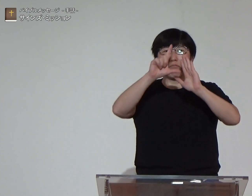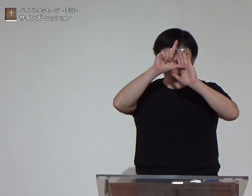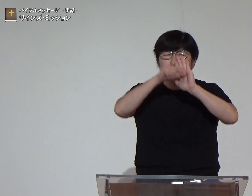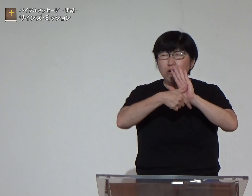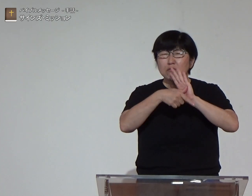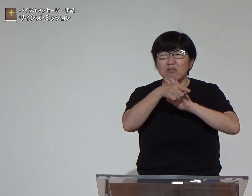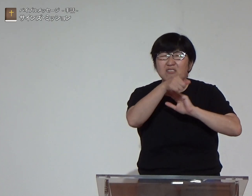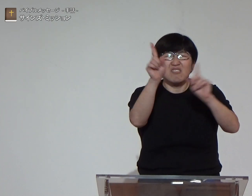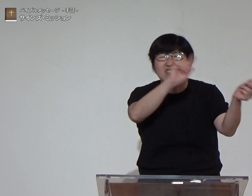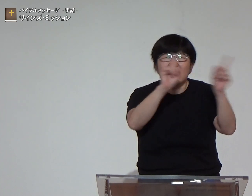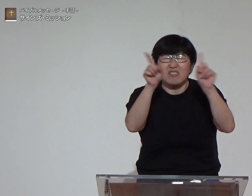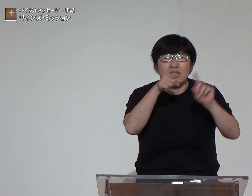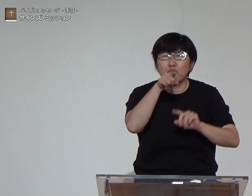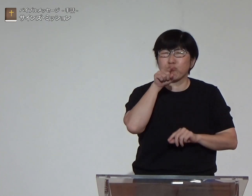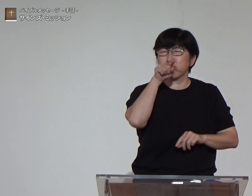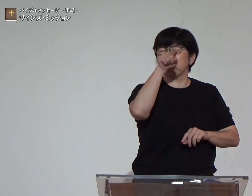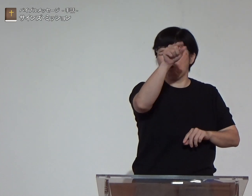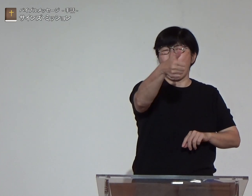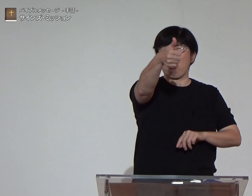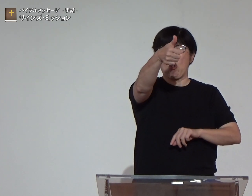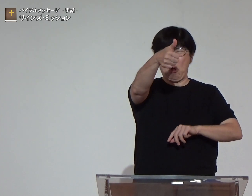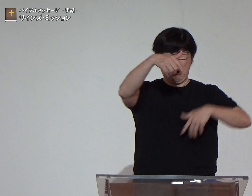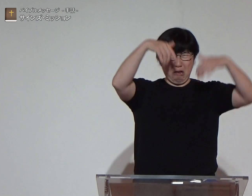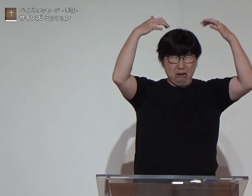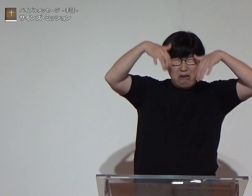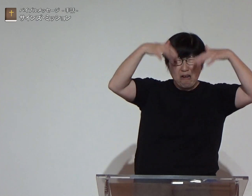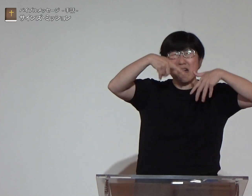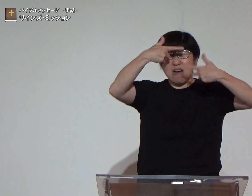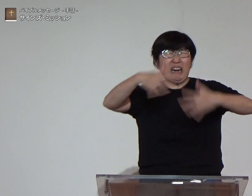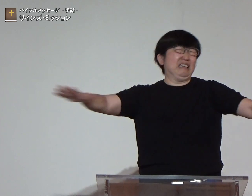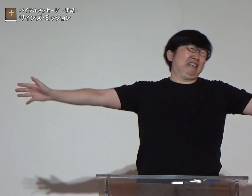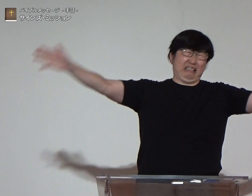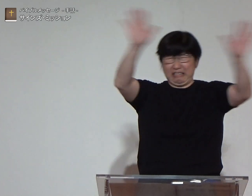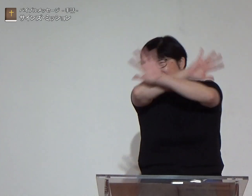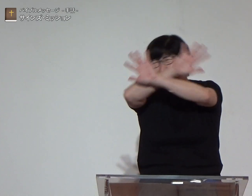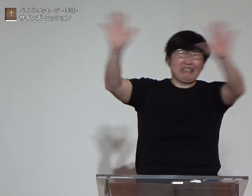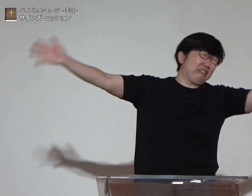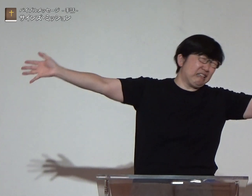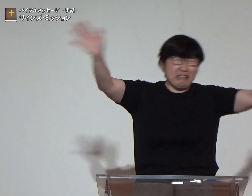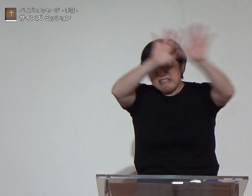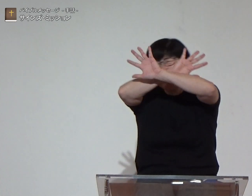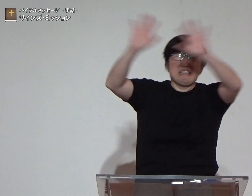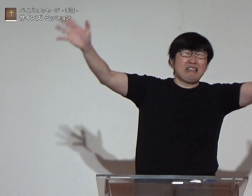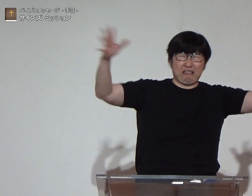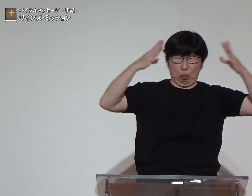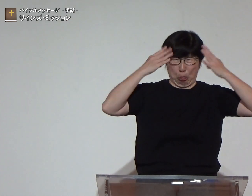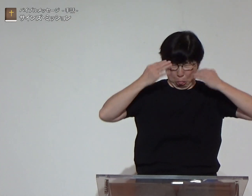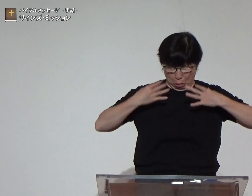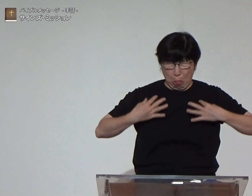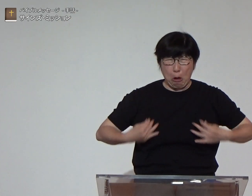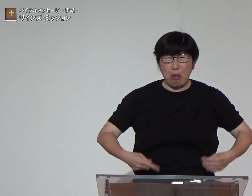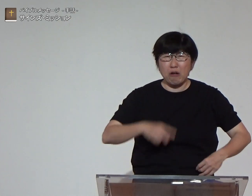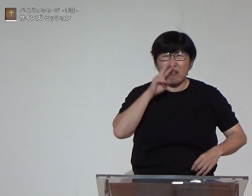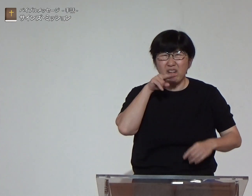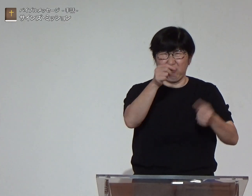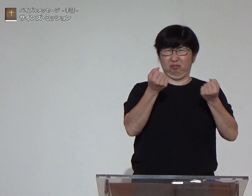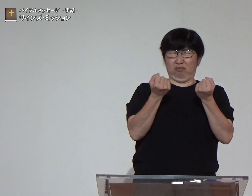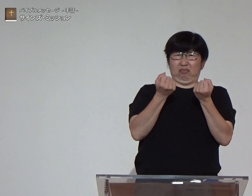道を登っていると前方にこの大雨の中手を振っている人がいました